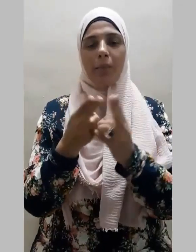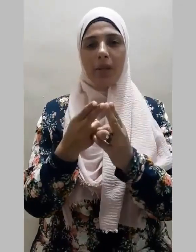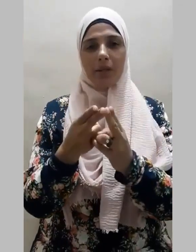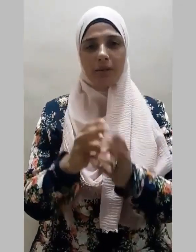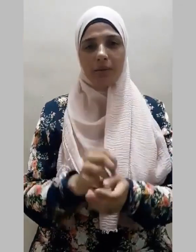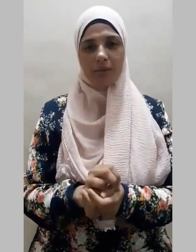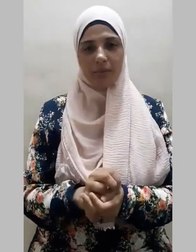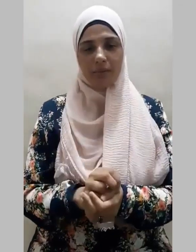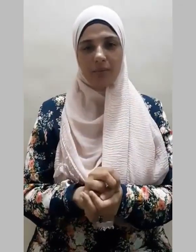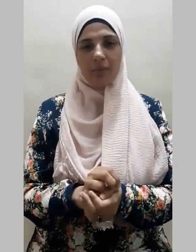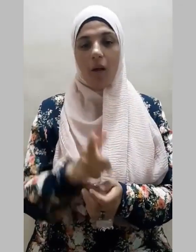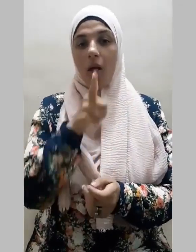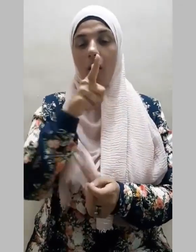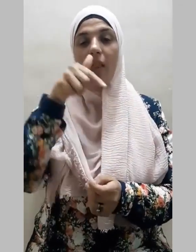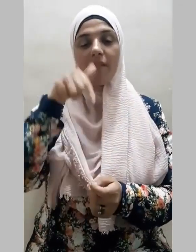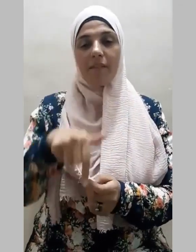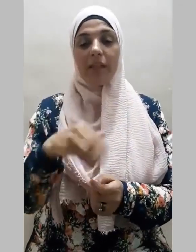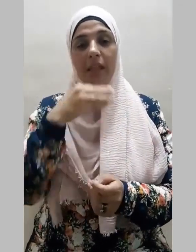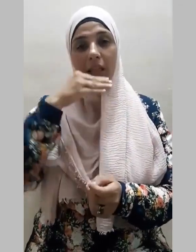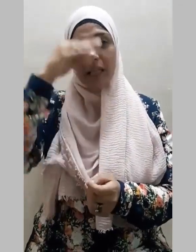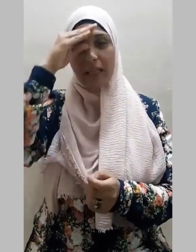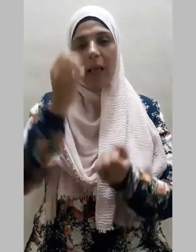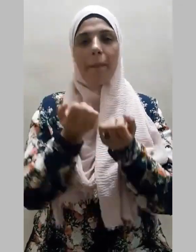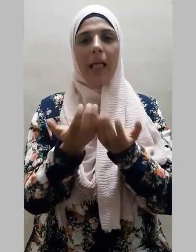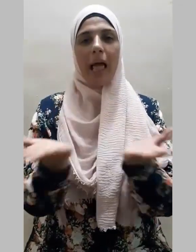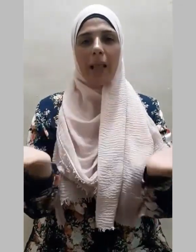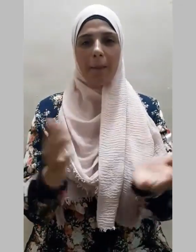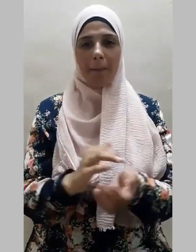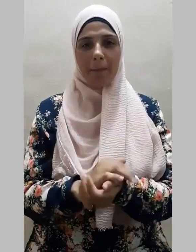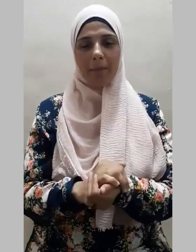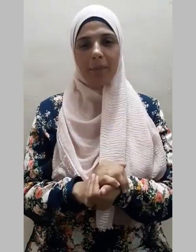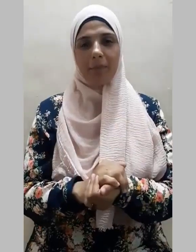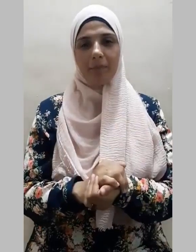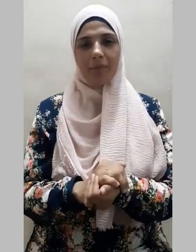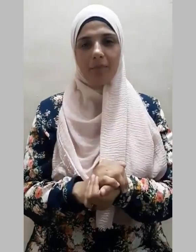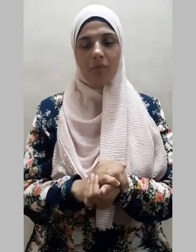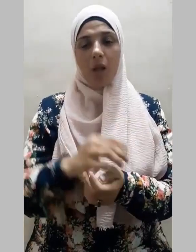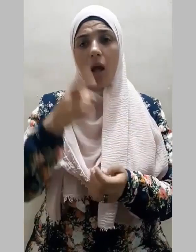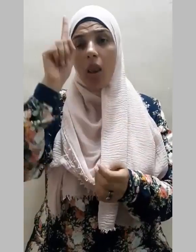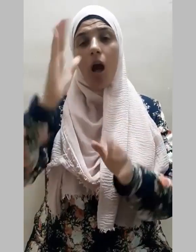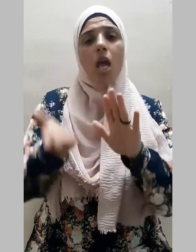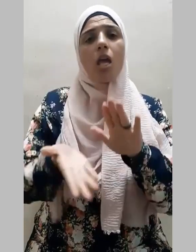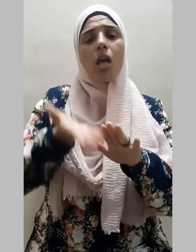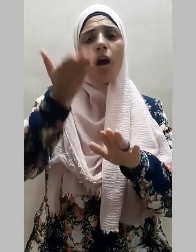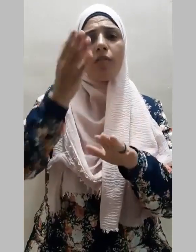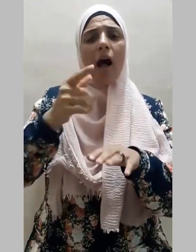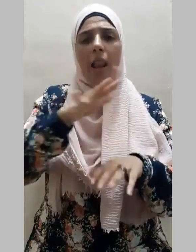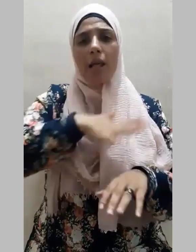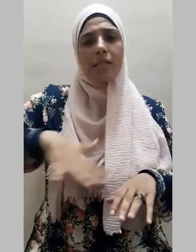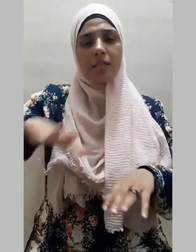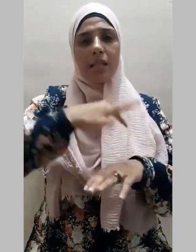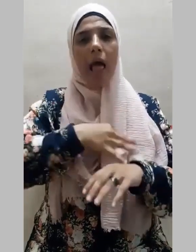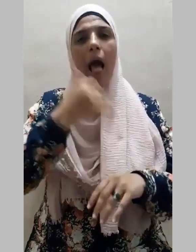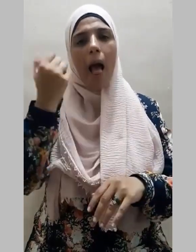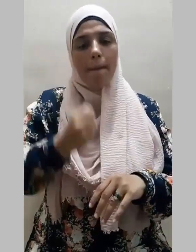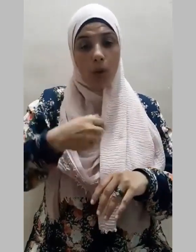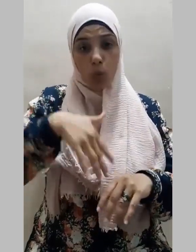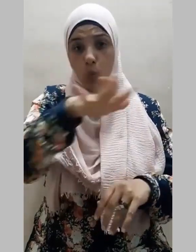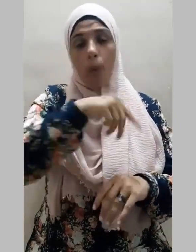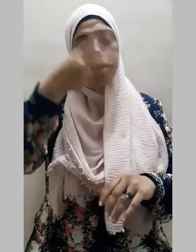القائل في كتابه الكريم يرفع الله الذين آمنوا منكم